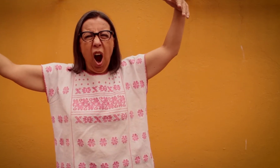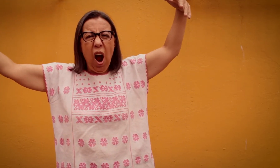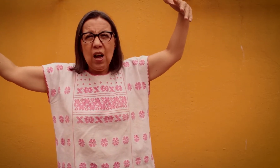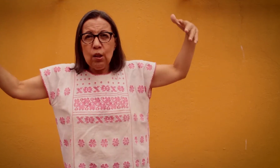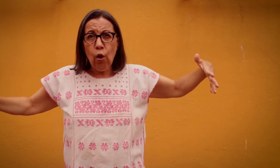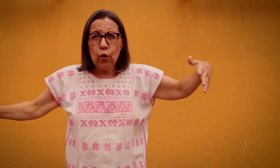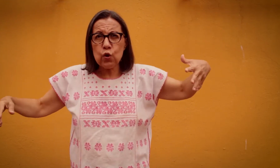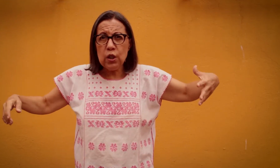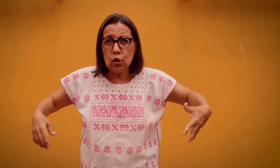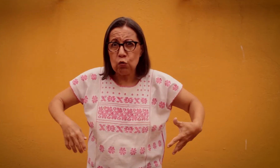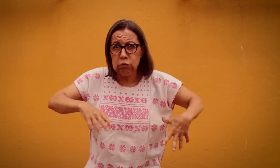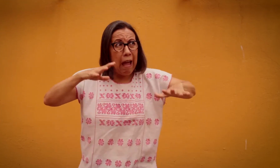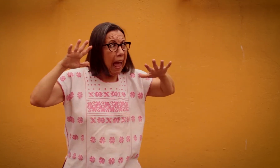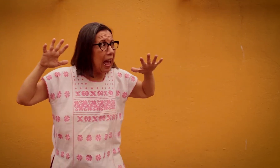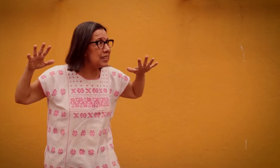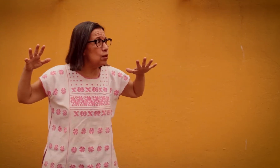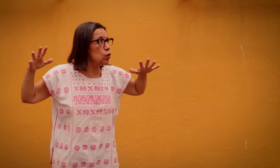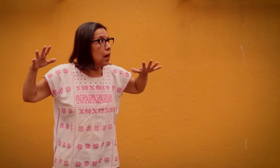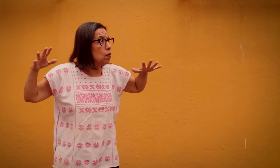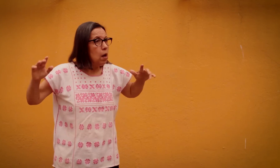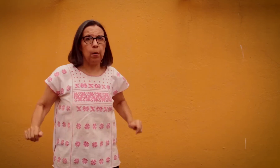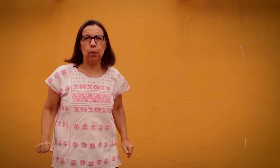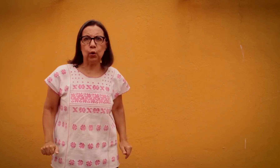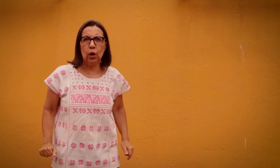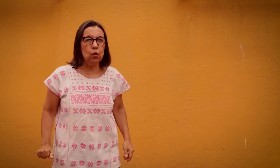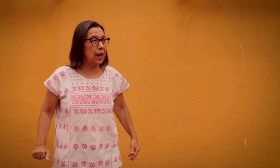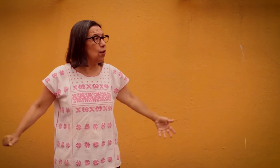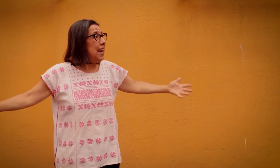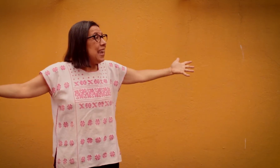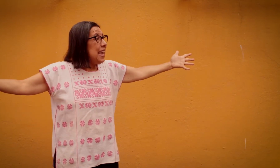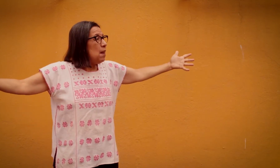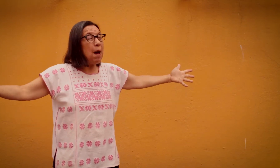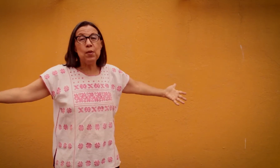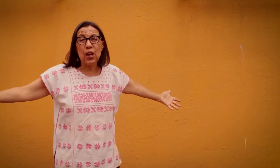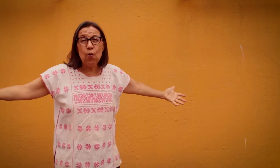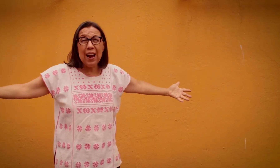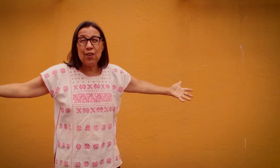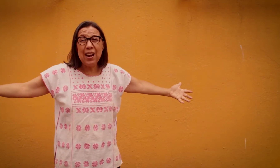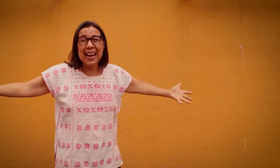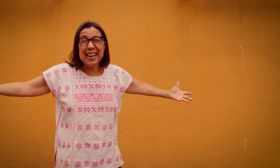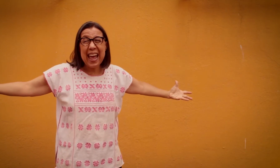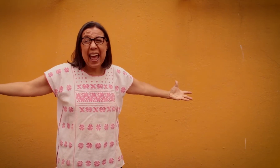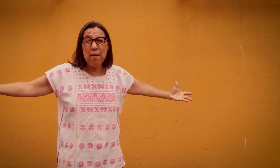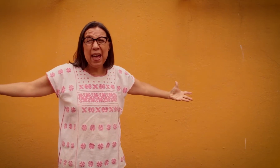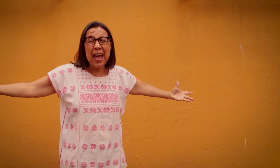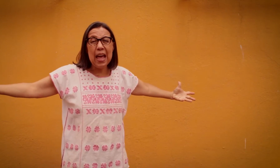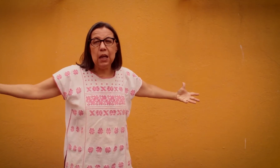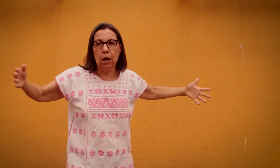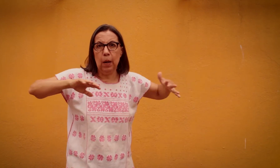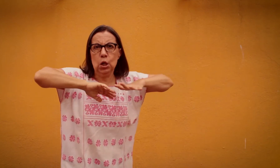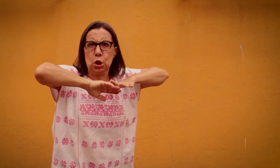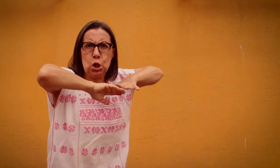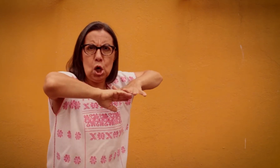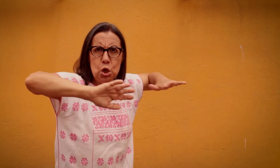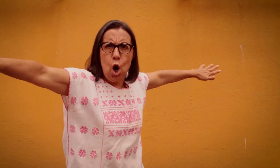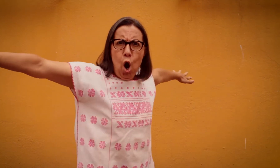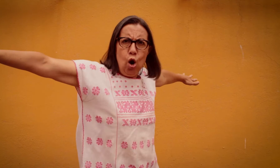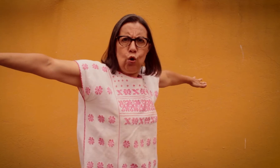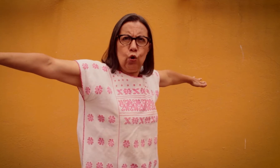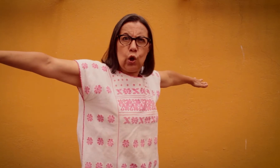Todos los niños Se asustaron Pero por otro lado dijeron Vamos a jugar con la nieve Y la maestra no No los